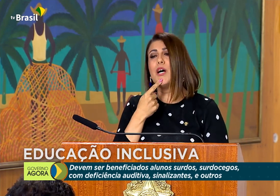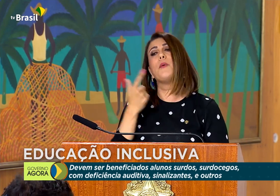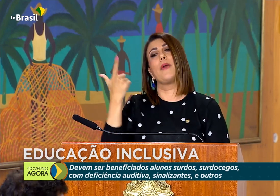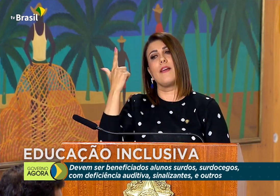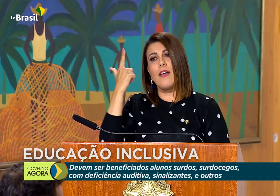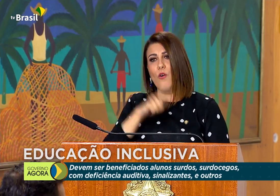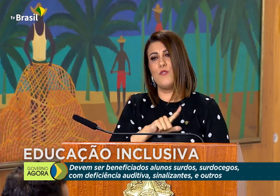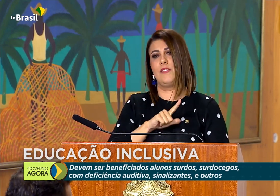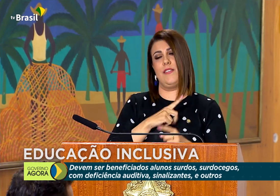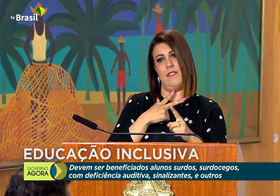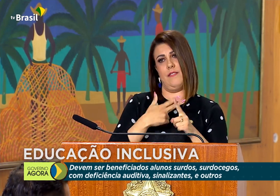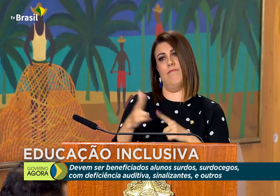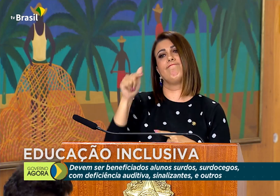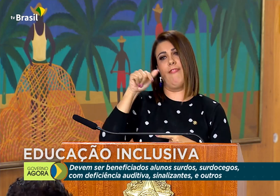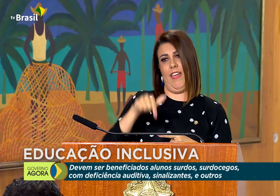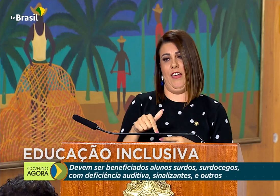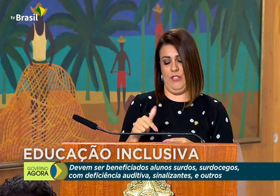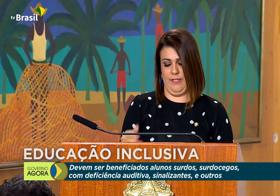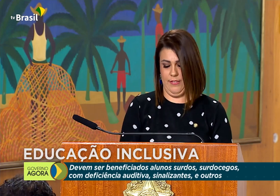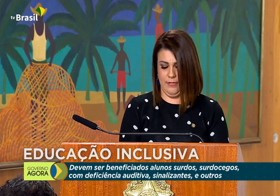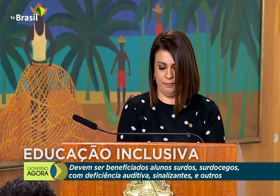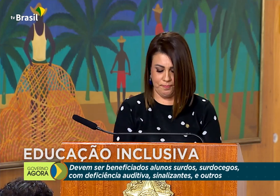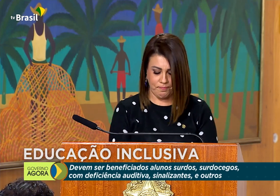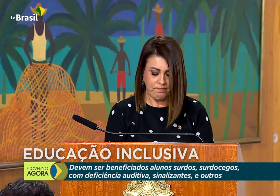jamais desistiu dos nossos sonhos e dos nossos ideais.